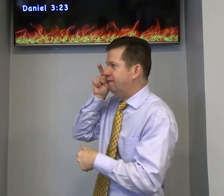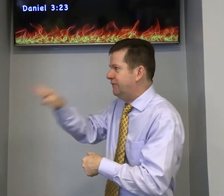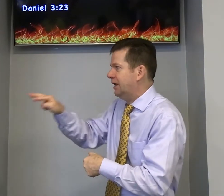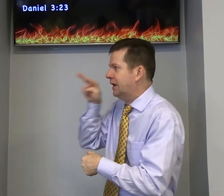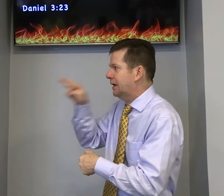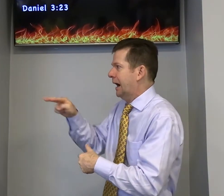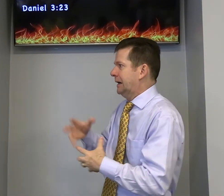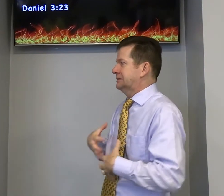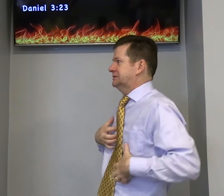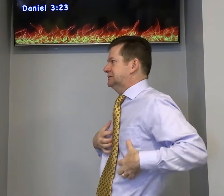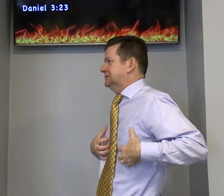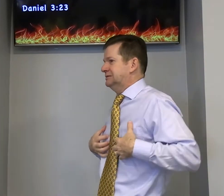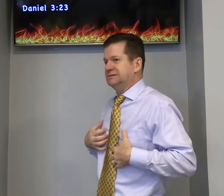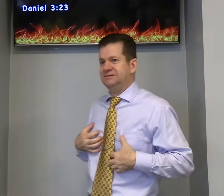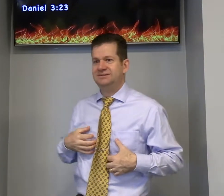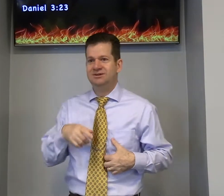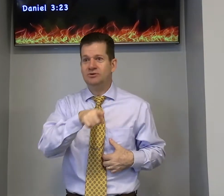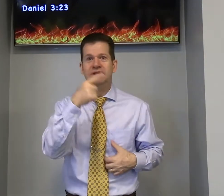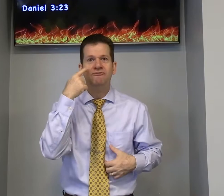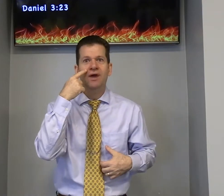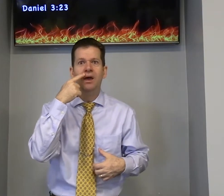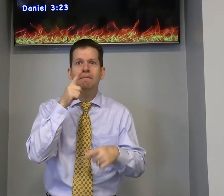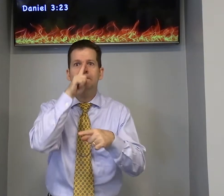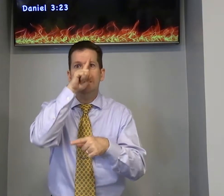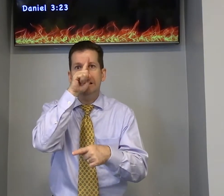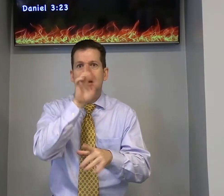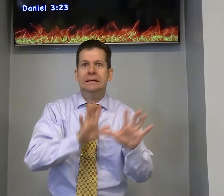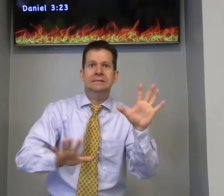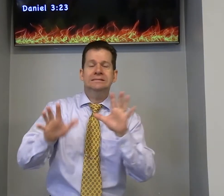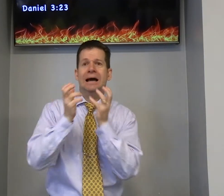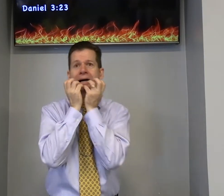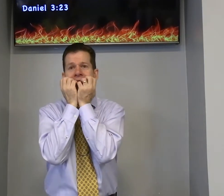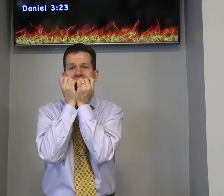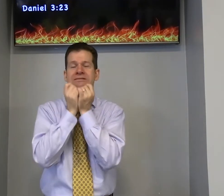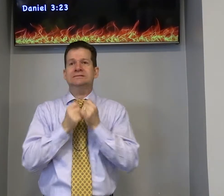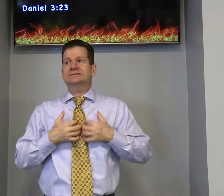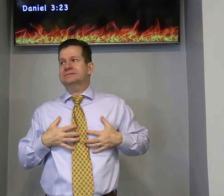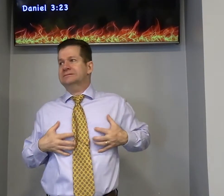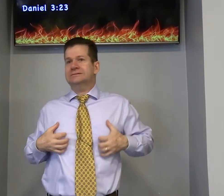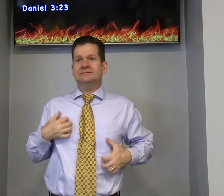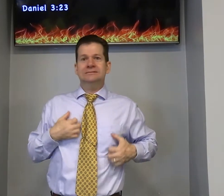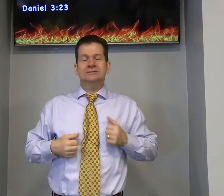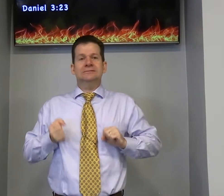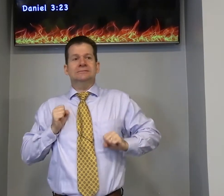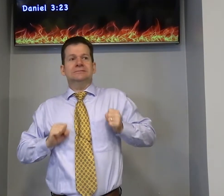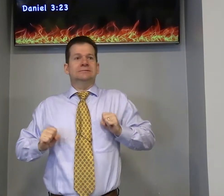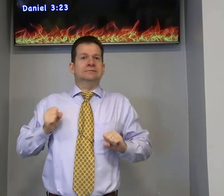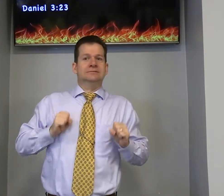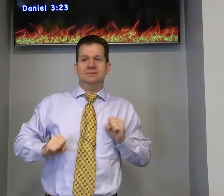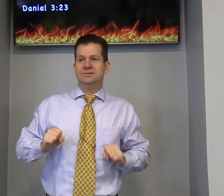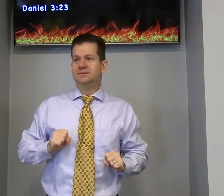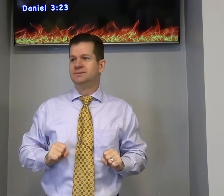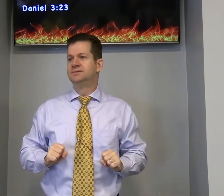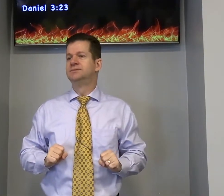na hora de chegando perto tá vendo esse fogo eu sabia o perigo talvez ele tava meio